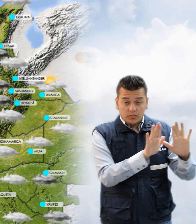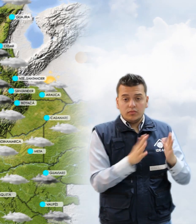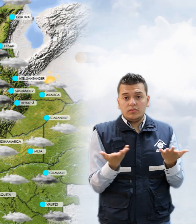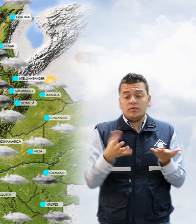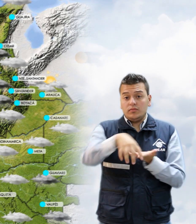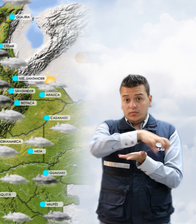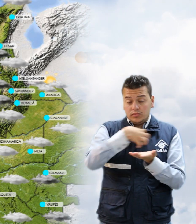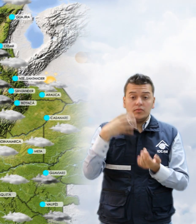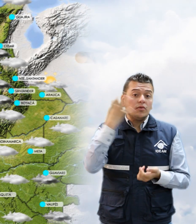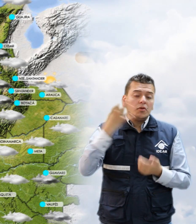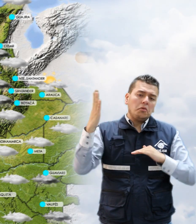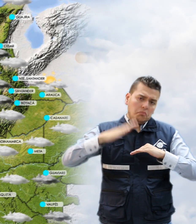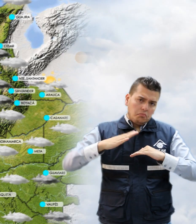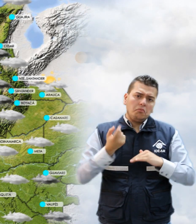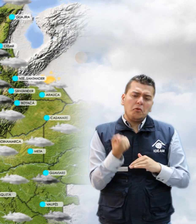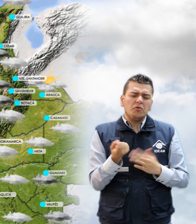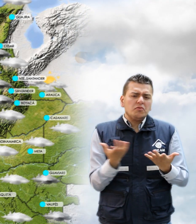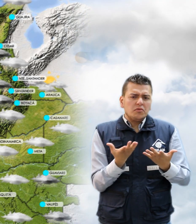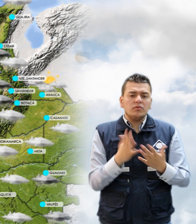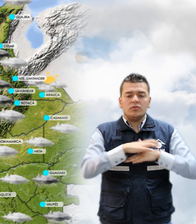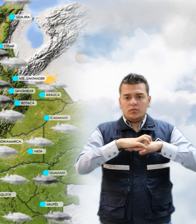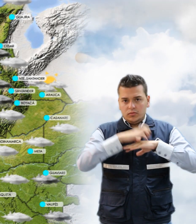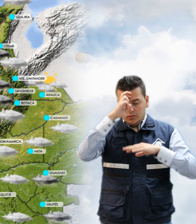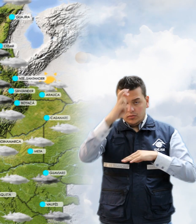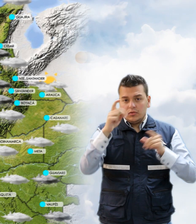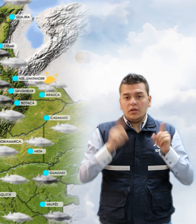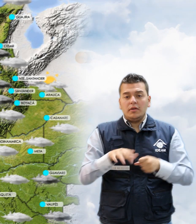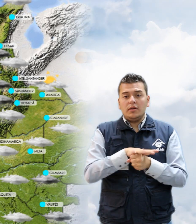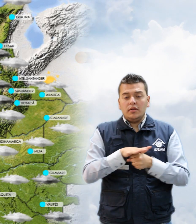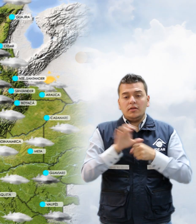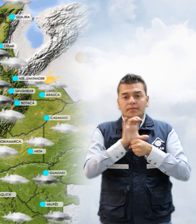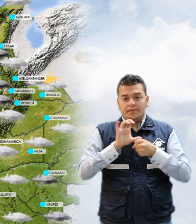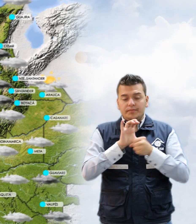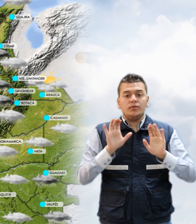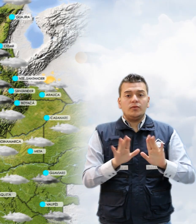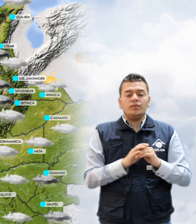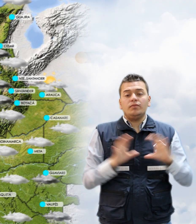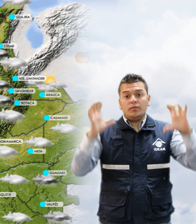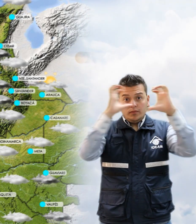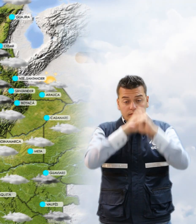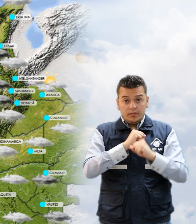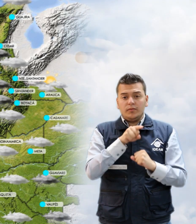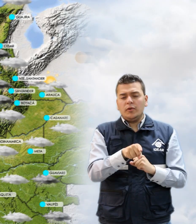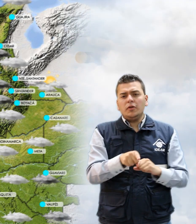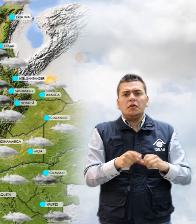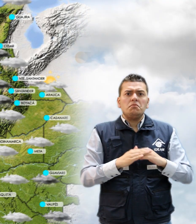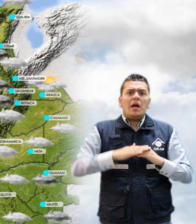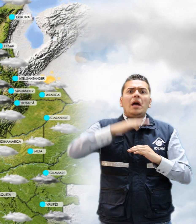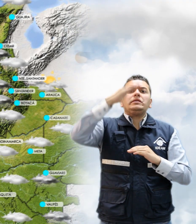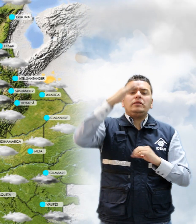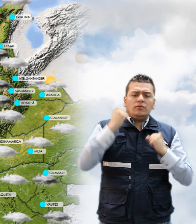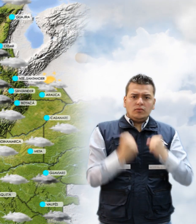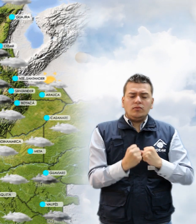los Santanderes de menor intensidad para el norte de Tolima y en el departamento de Cundinamarca hacia la noche. Se espera se intensifiquen